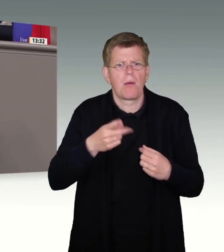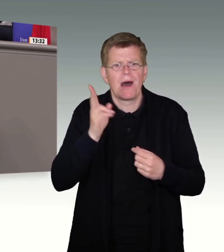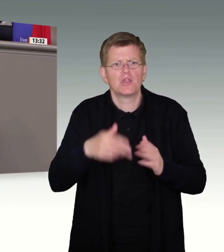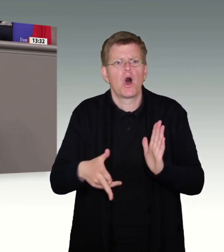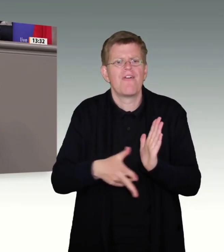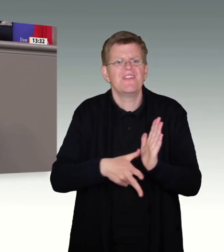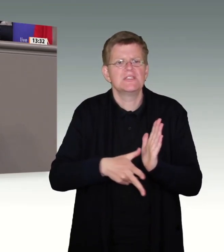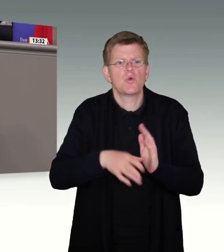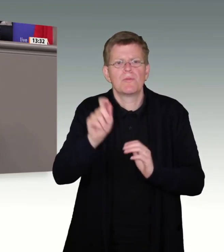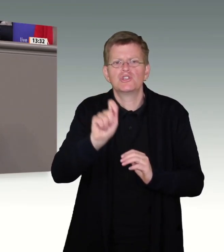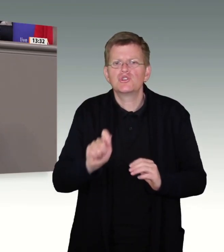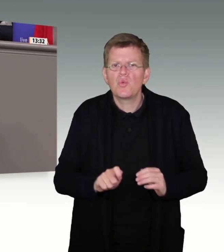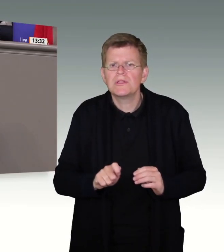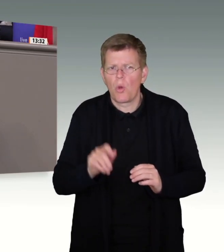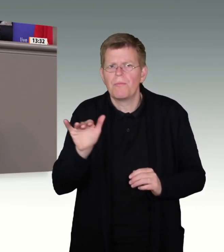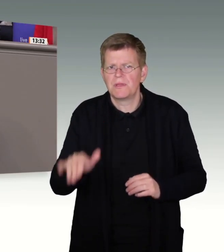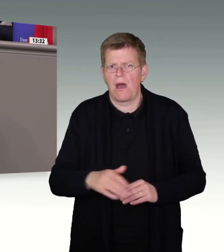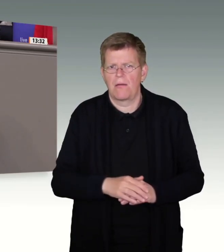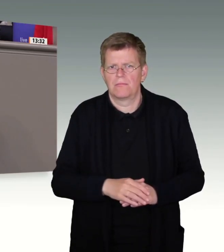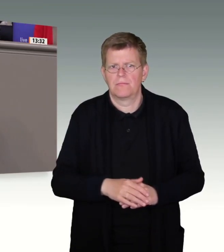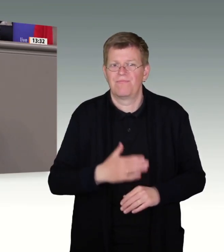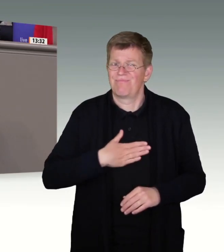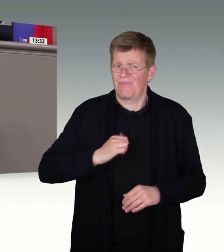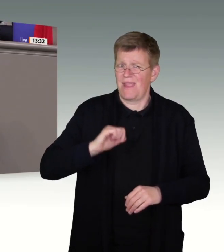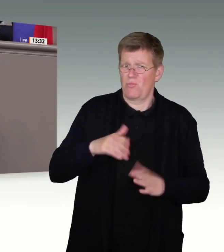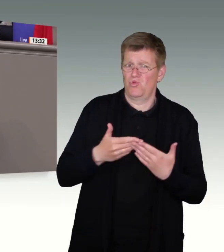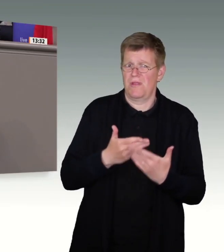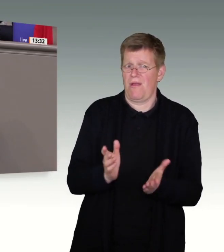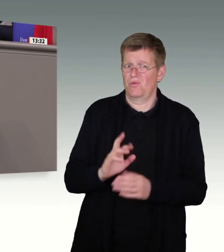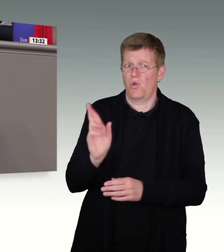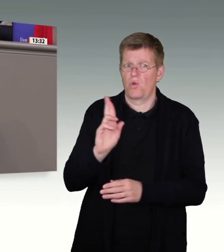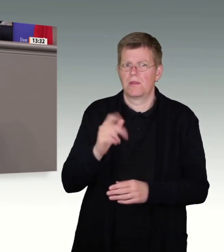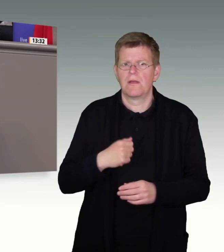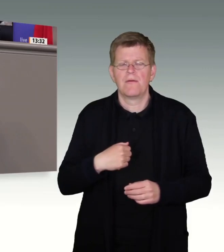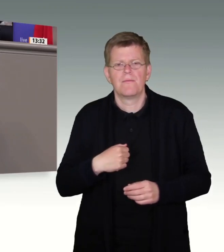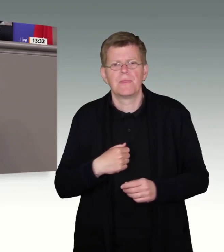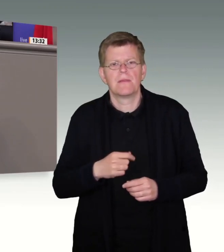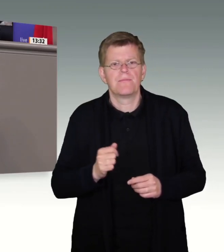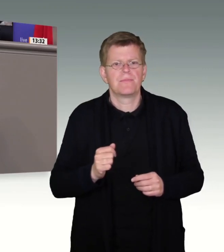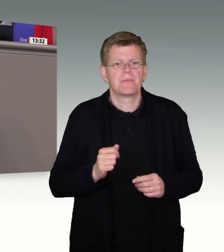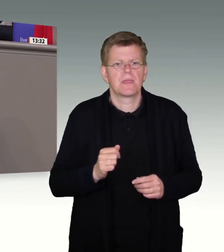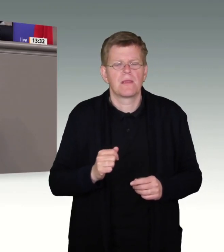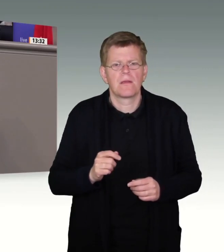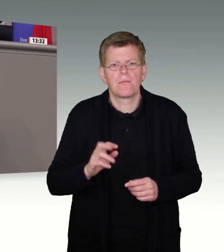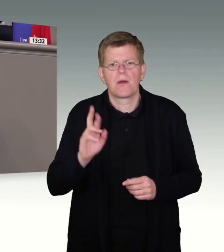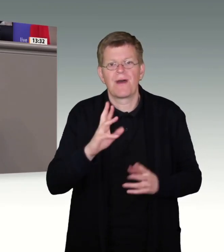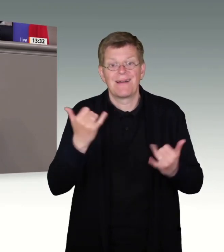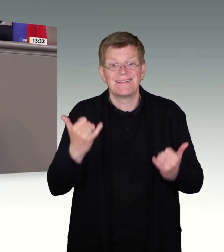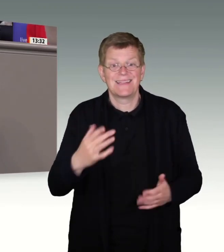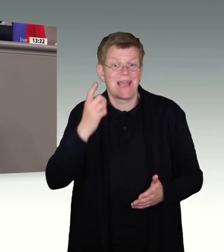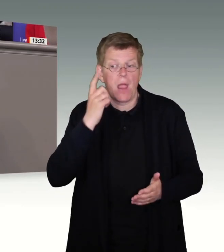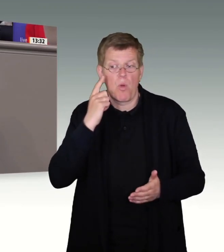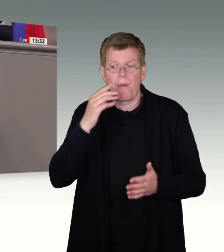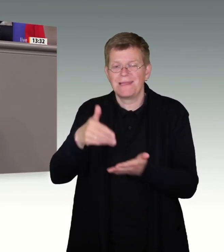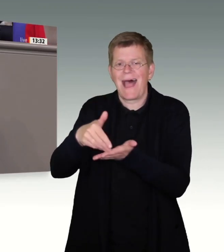Studienzwecken hatten. Meine Damen und Herren, und wer sind die Menschen in Duldung, die derzeit gar nicht abgeschoben werden können,